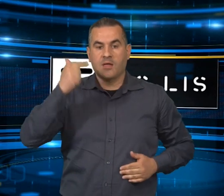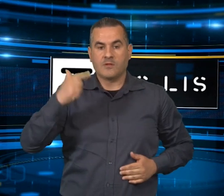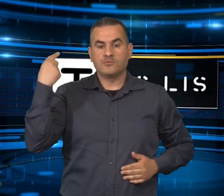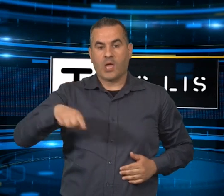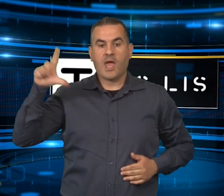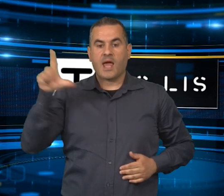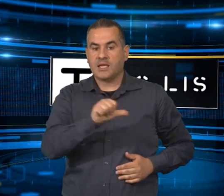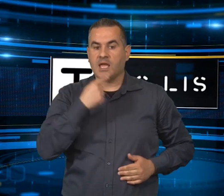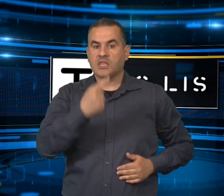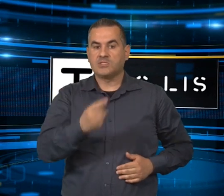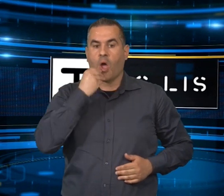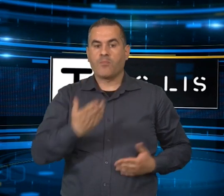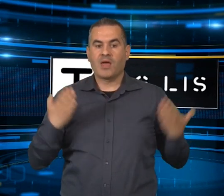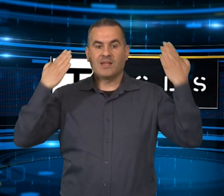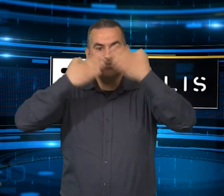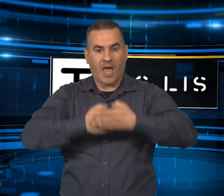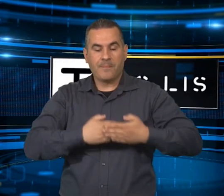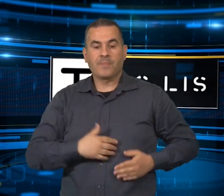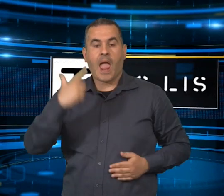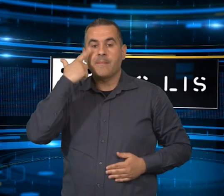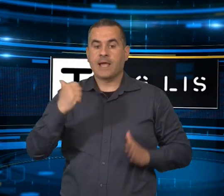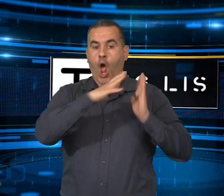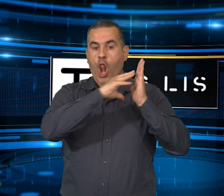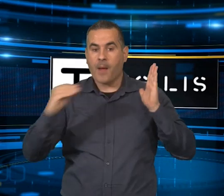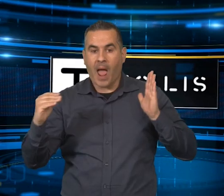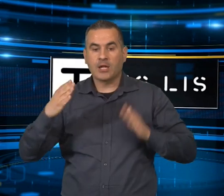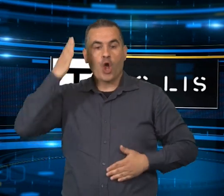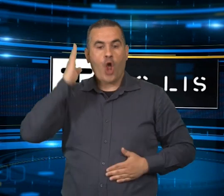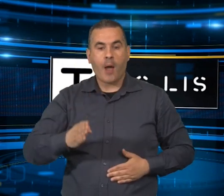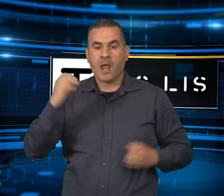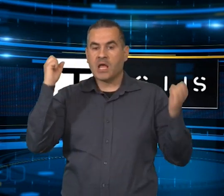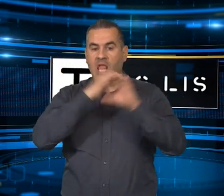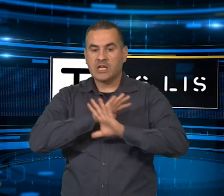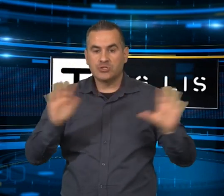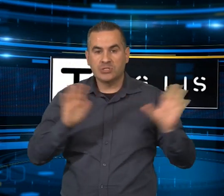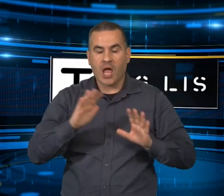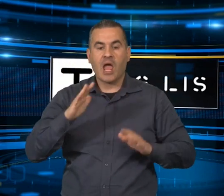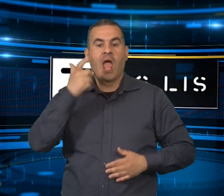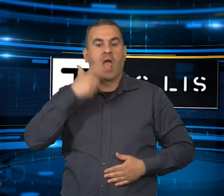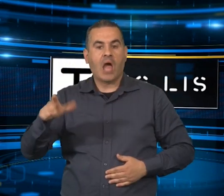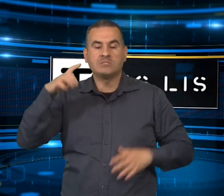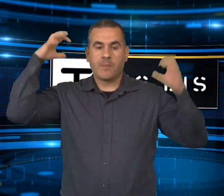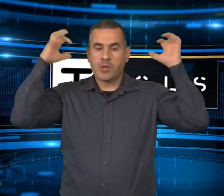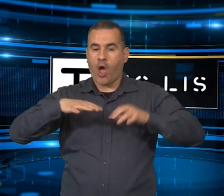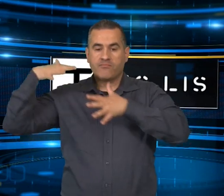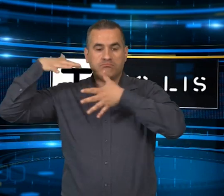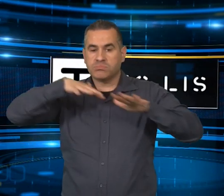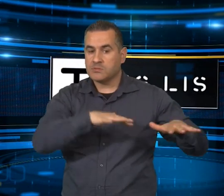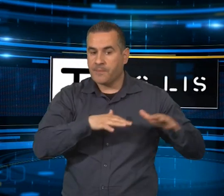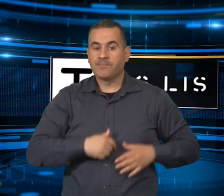Buonasera al TG List. La tragedia che ha colpito l'Emilia e la decisione della Presidente della Commissione Europea Ursula von der Leyen di accettare